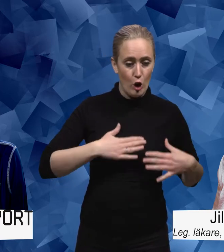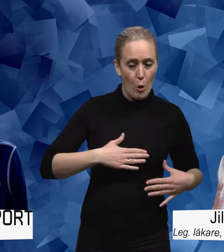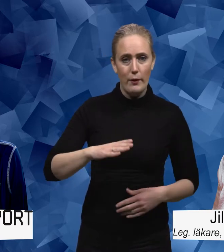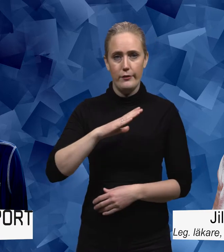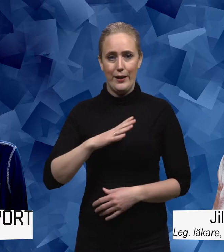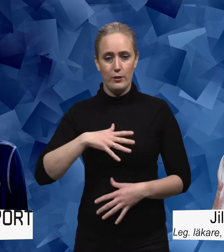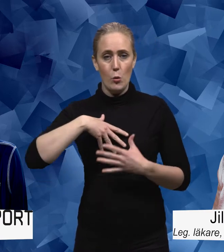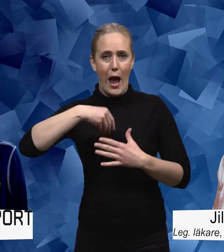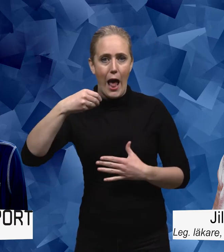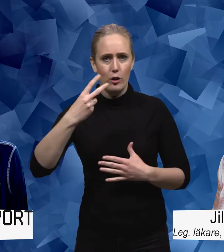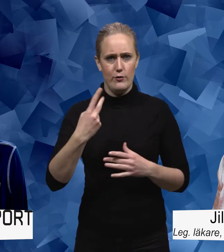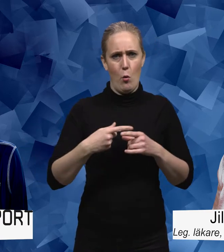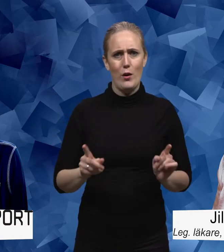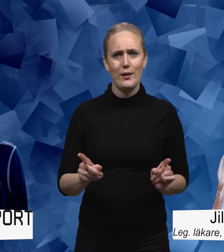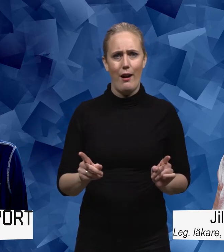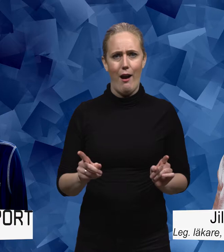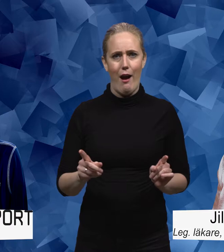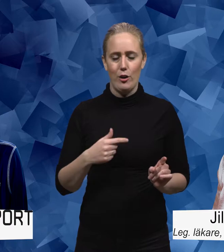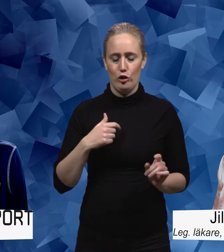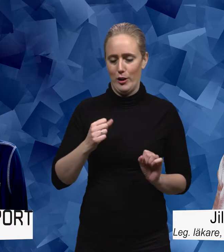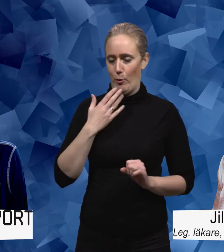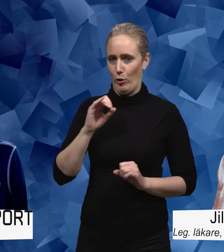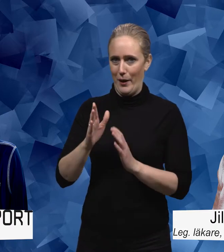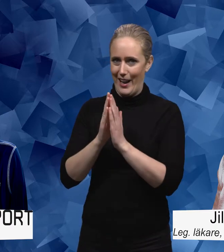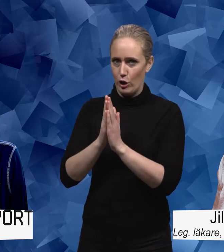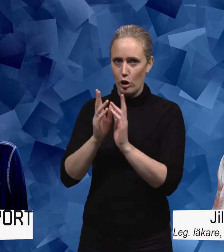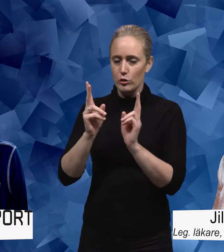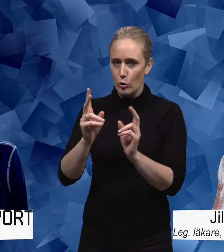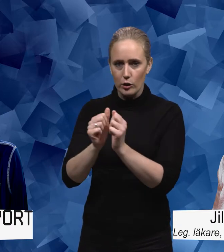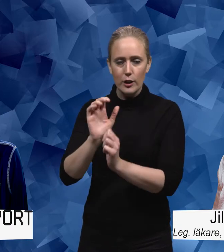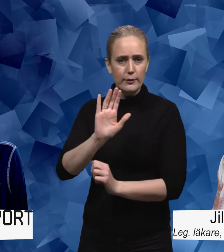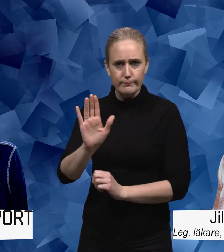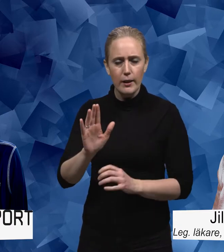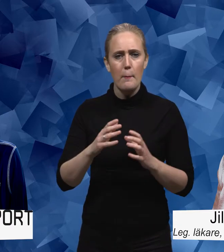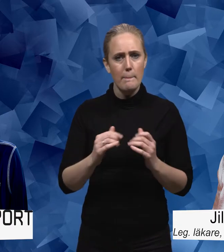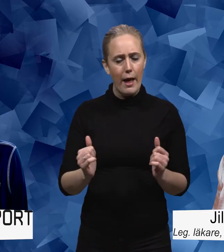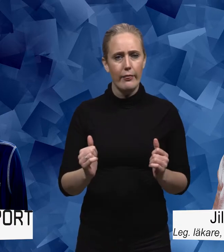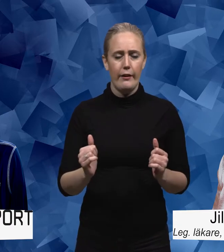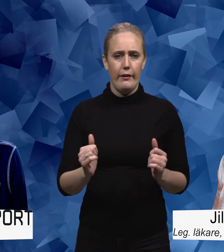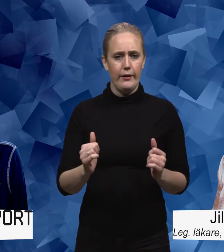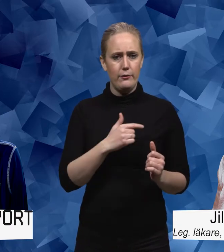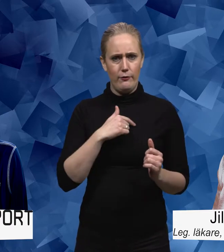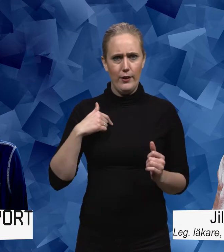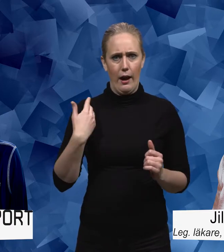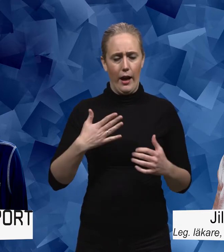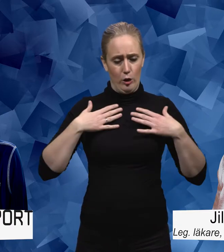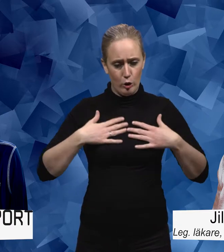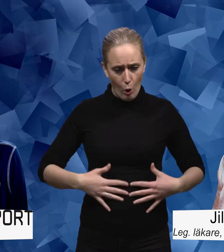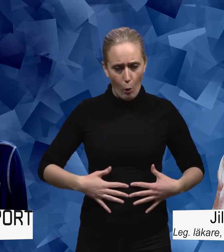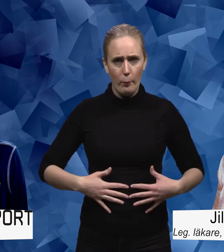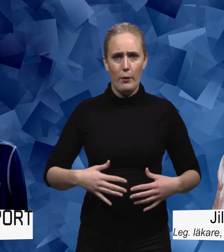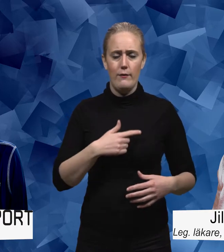kropp och att det finns någonting som heter själ utan att på något sätt bli religiös eller så. Så är vi ju ändå en kropp med hjärna och